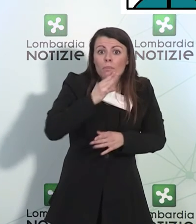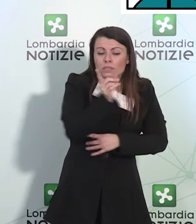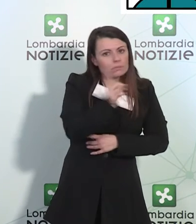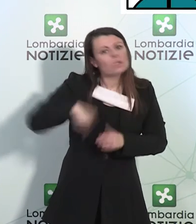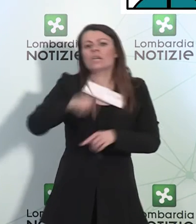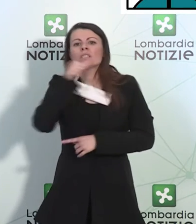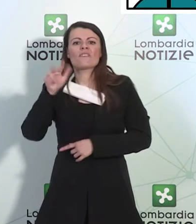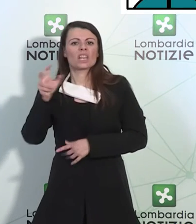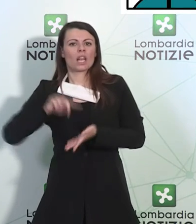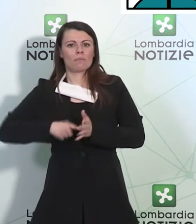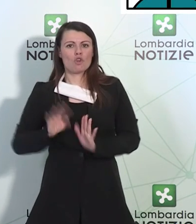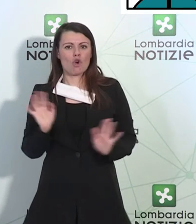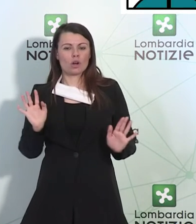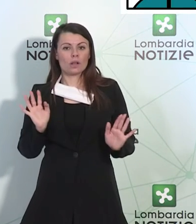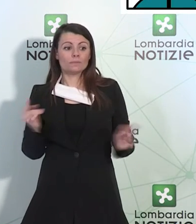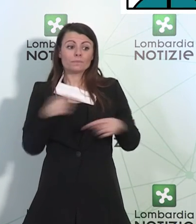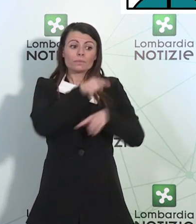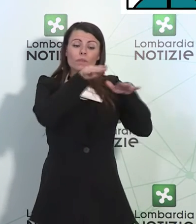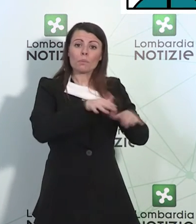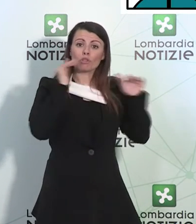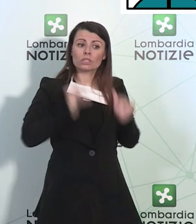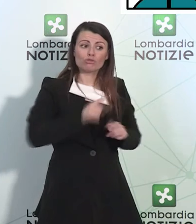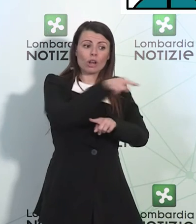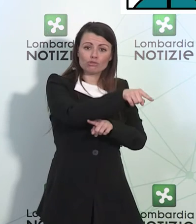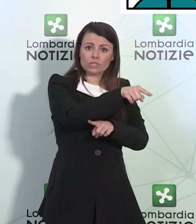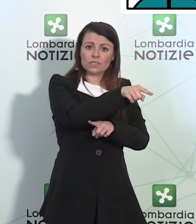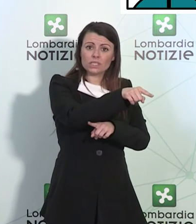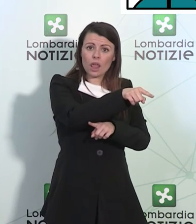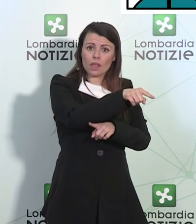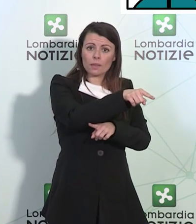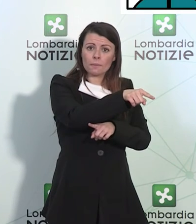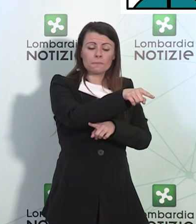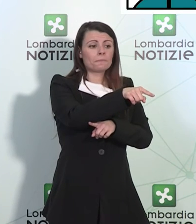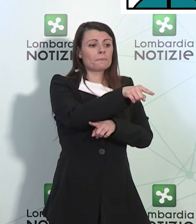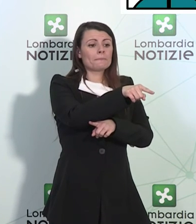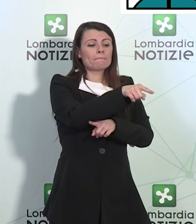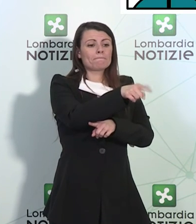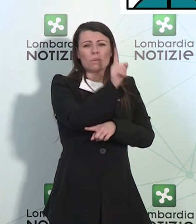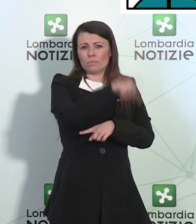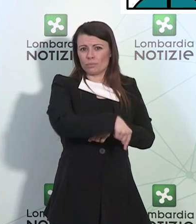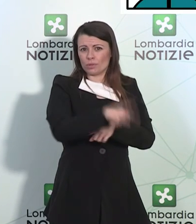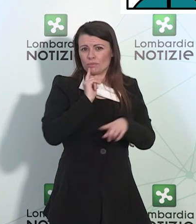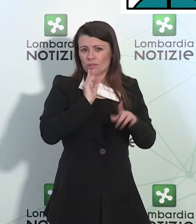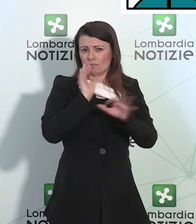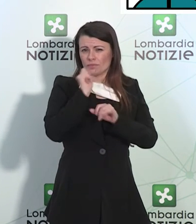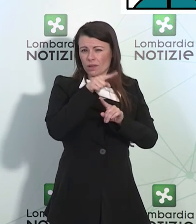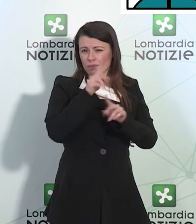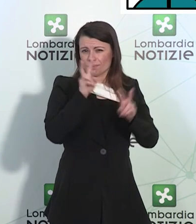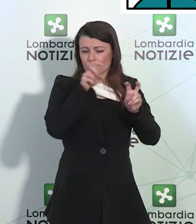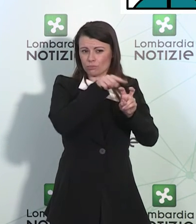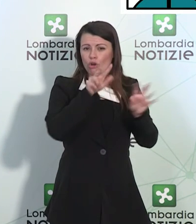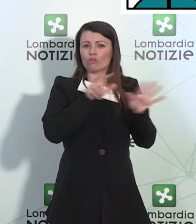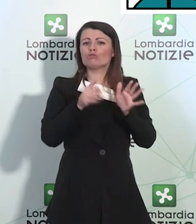milioni. Dalla protezione civile, compresa quelle famose 800.000